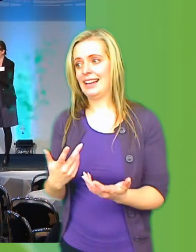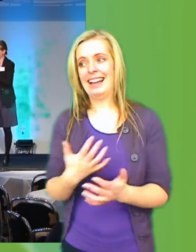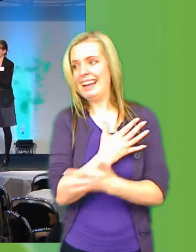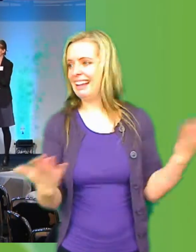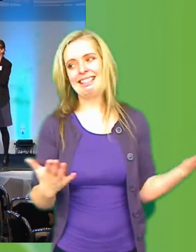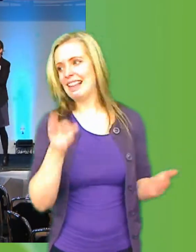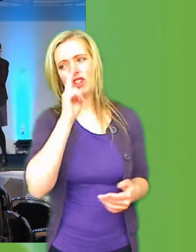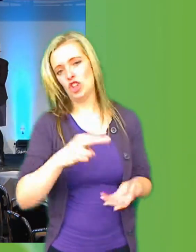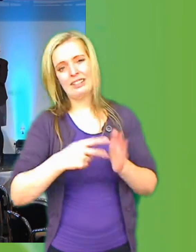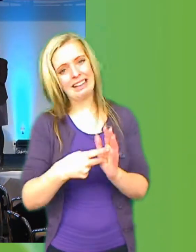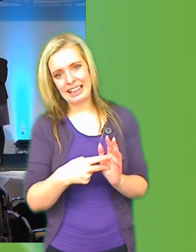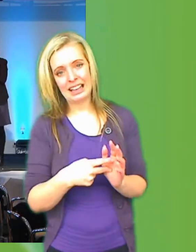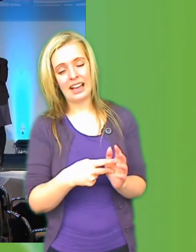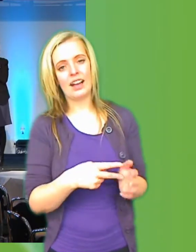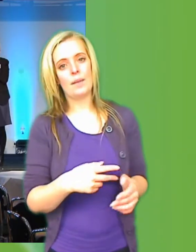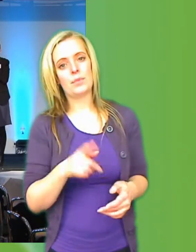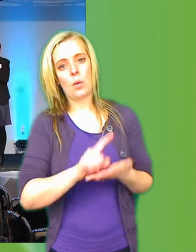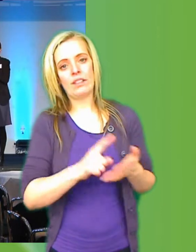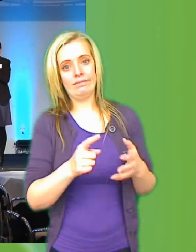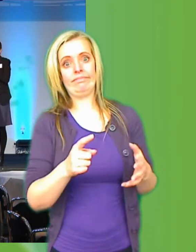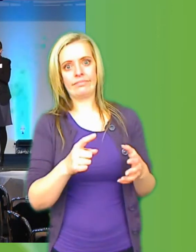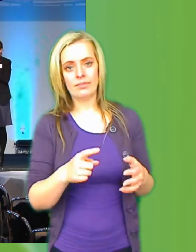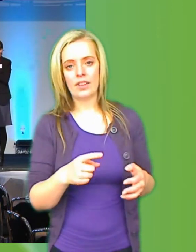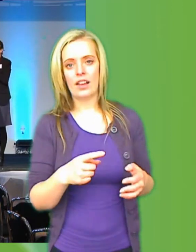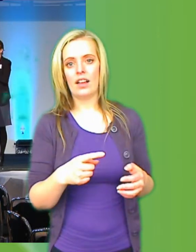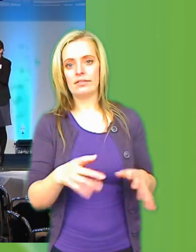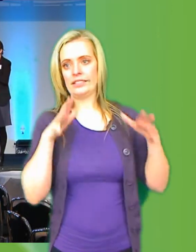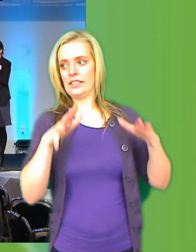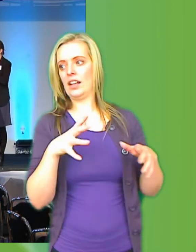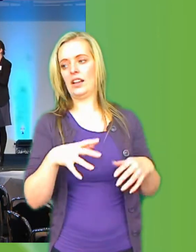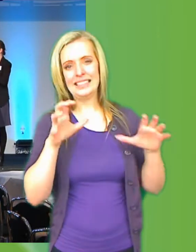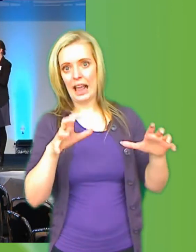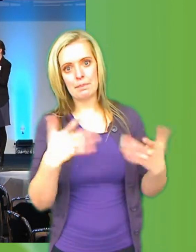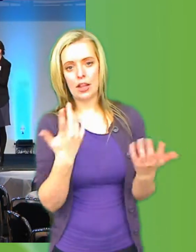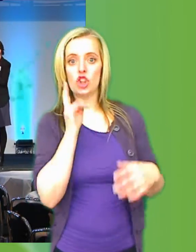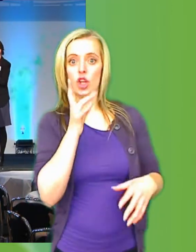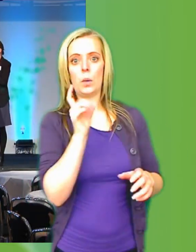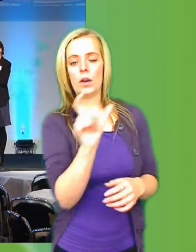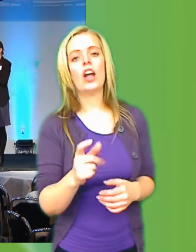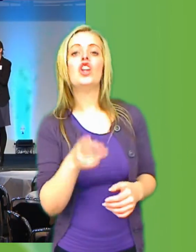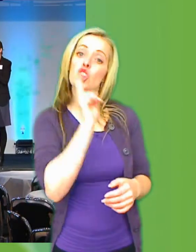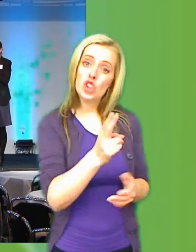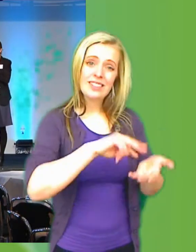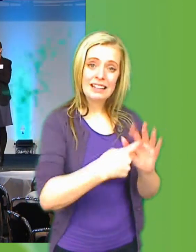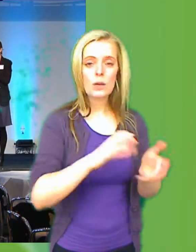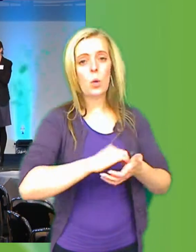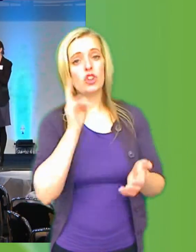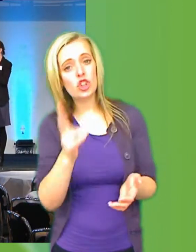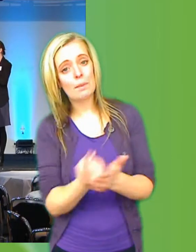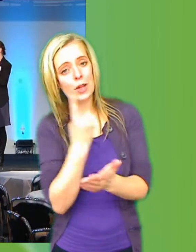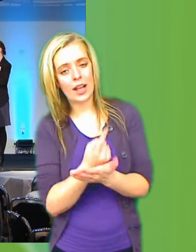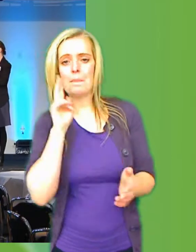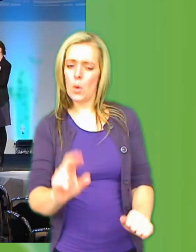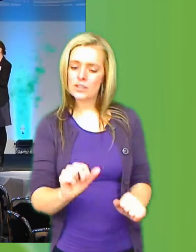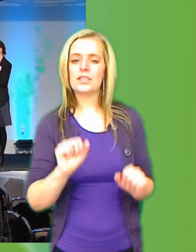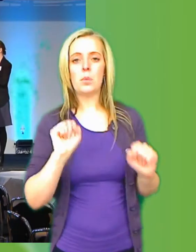lätt av sådana saker. Utan jag försöker påvisa att ny teknik och nya möjligheter måste ingå